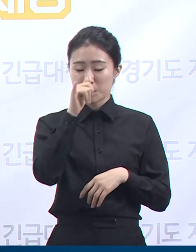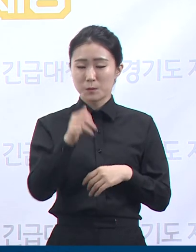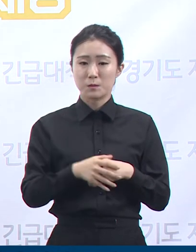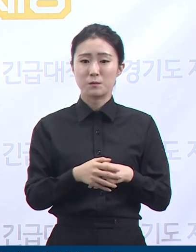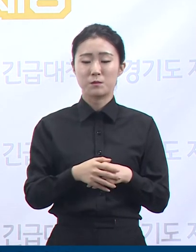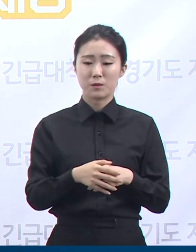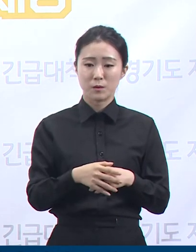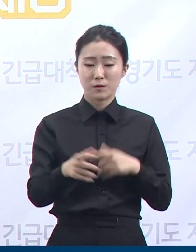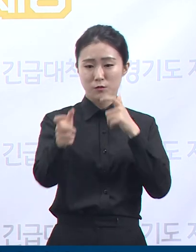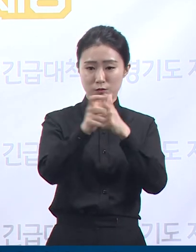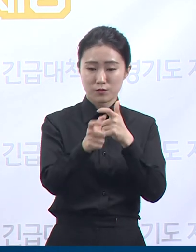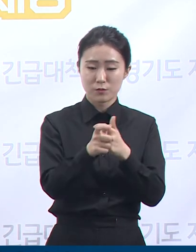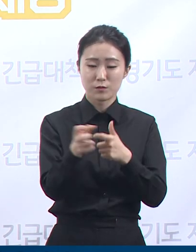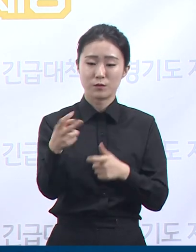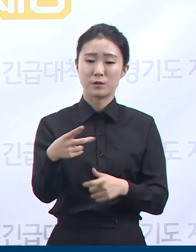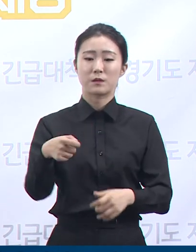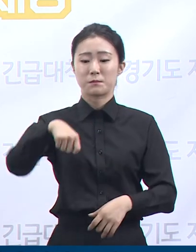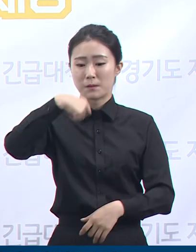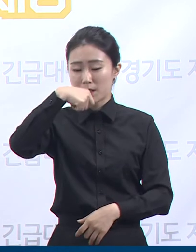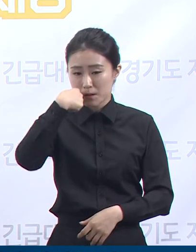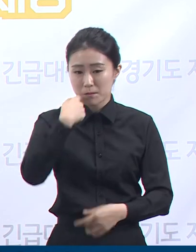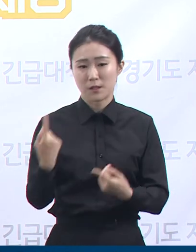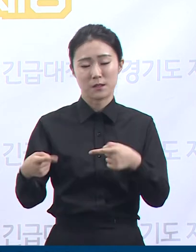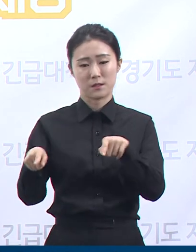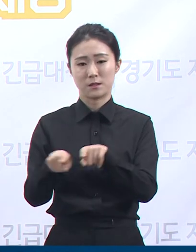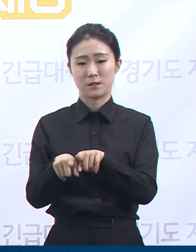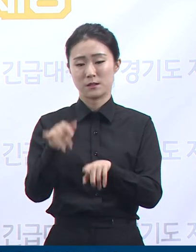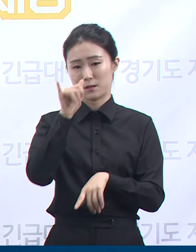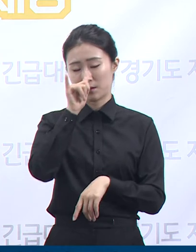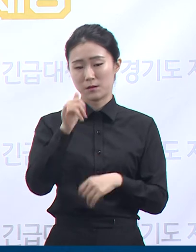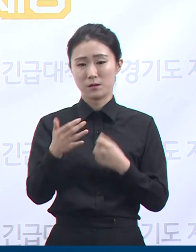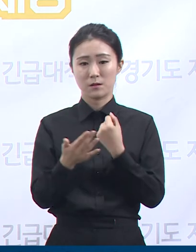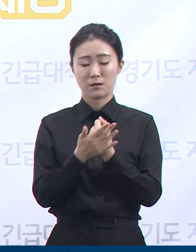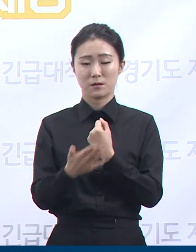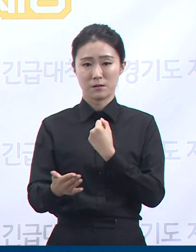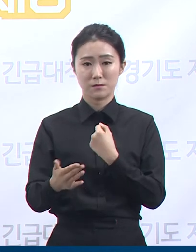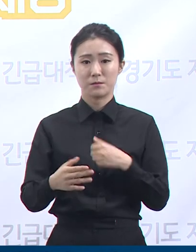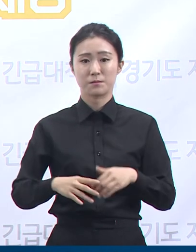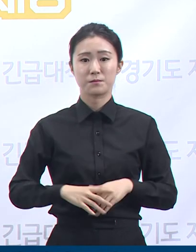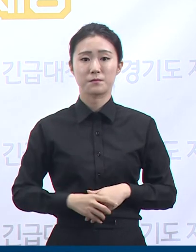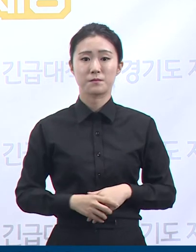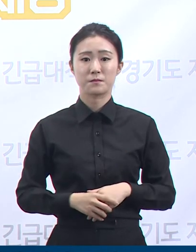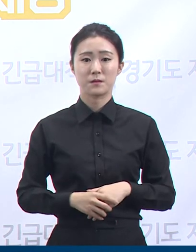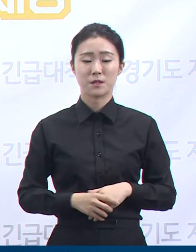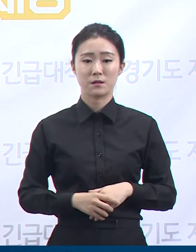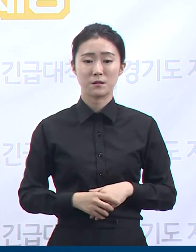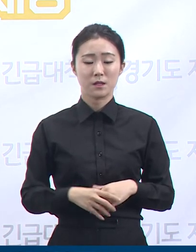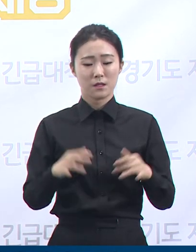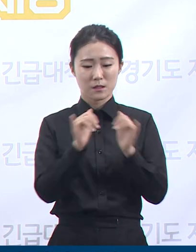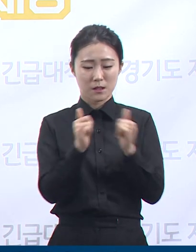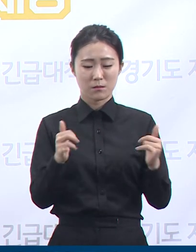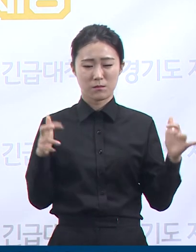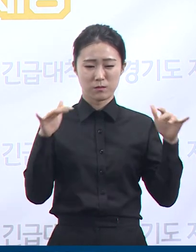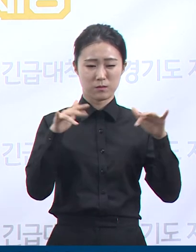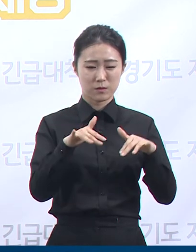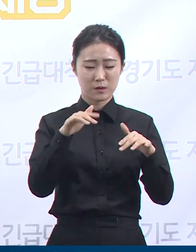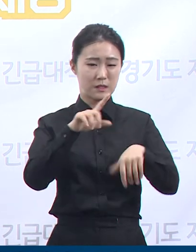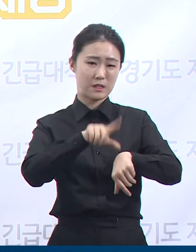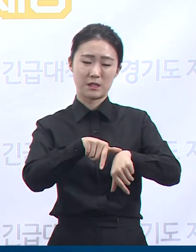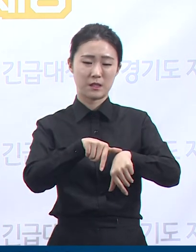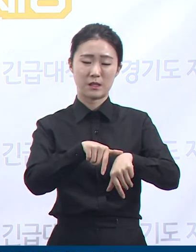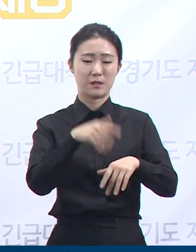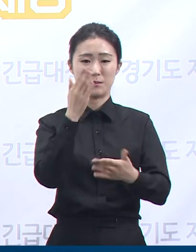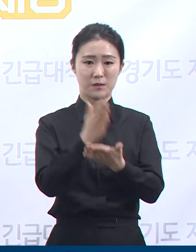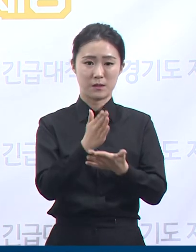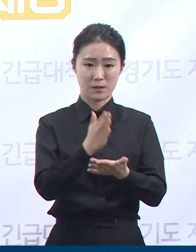음식점에서의 감염 및 지역사회 전파를 방지하기 위해서는 혼접한 시간대를 피해서 방문하고 식사 전 손 씻기 및